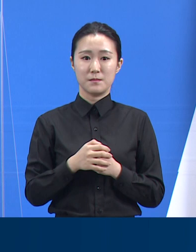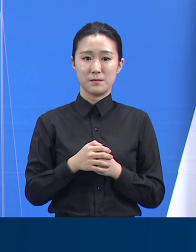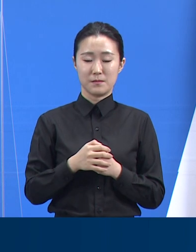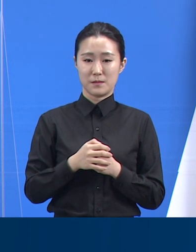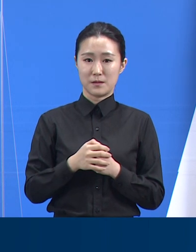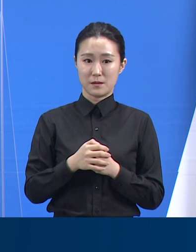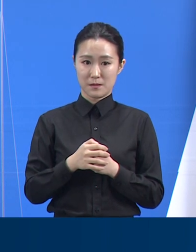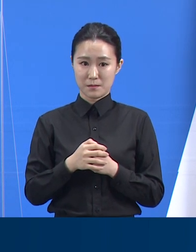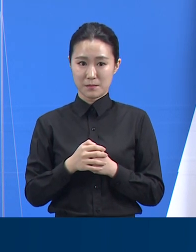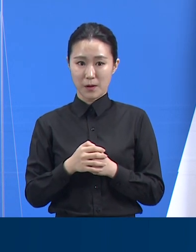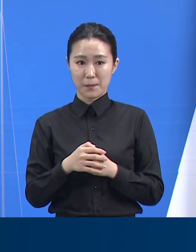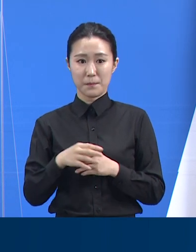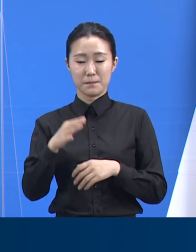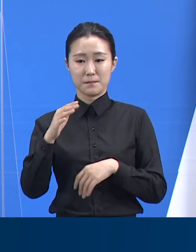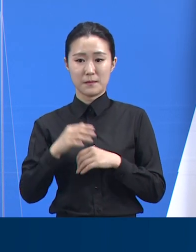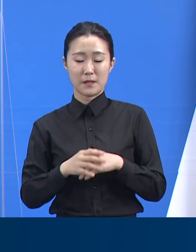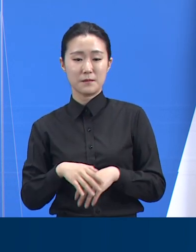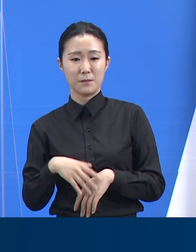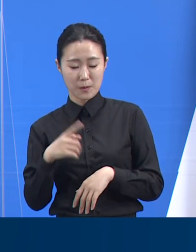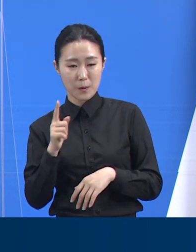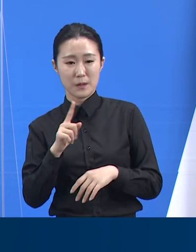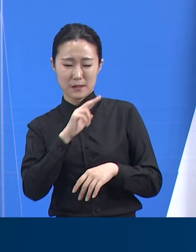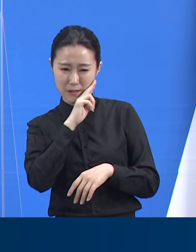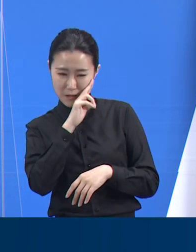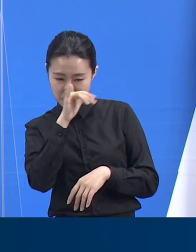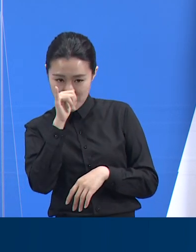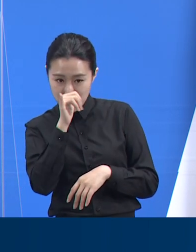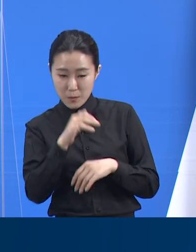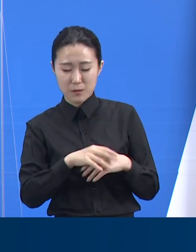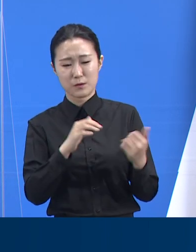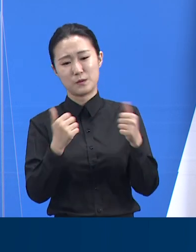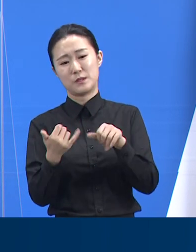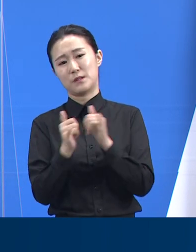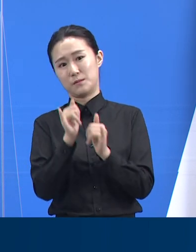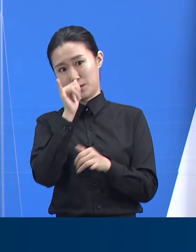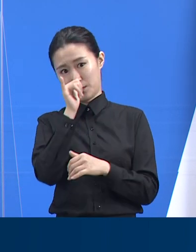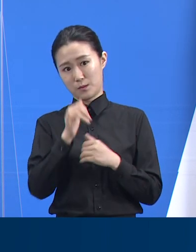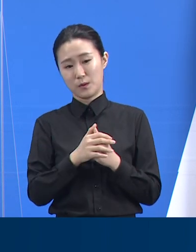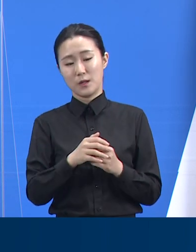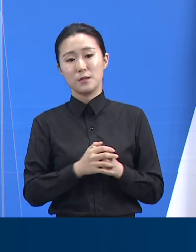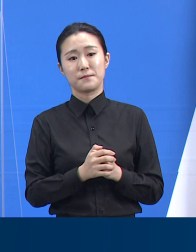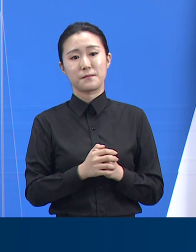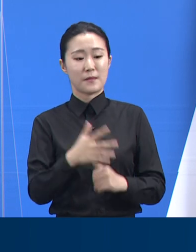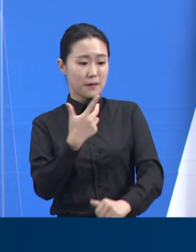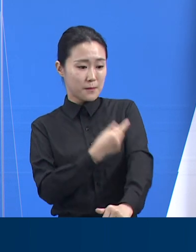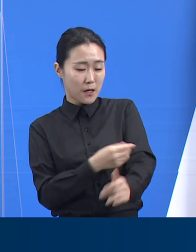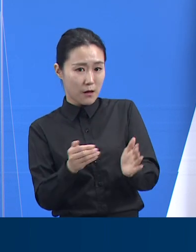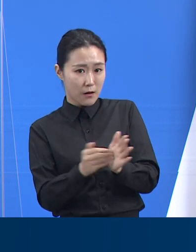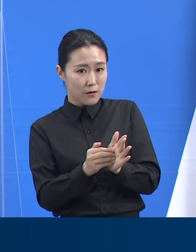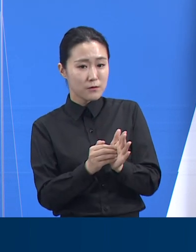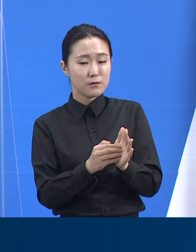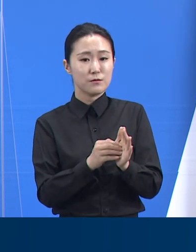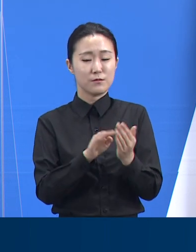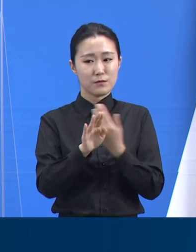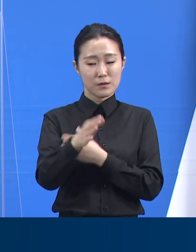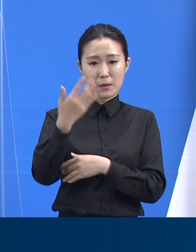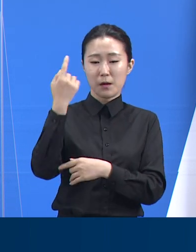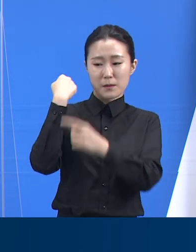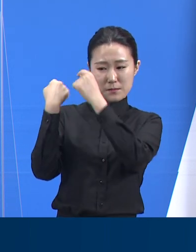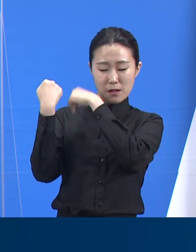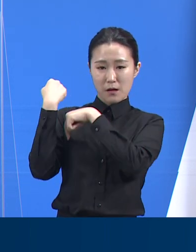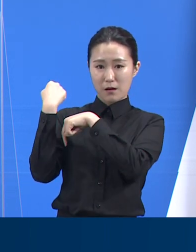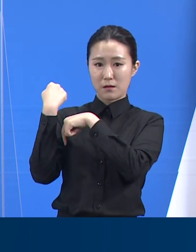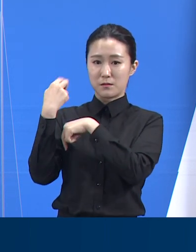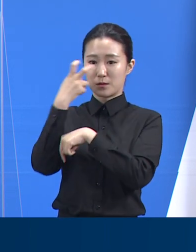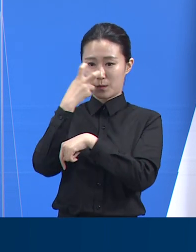도는 예방접종 후 이상 반응에 대한 역학조사를 강화하기 위해 코로나19 백신 이상 반응을 전담하는 역학조사관을 배치하여 이상 반응